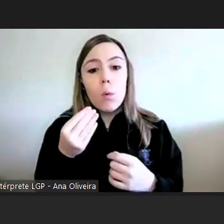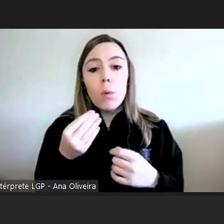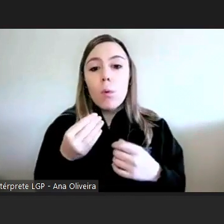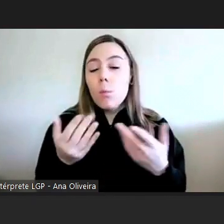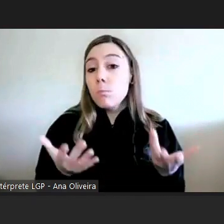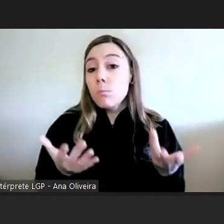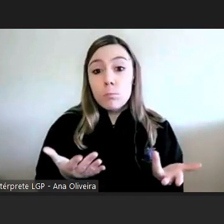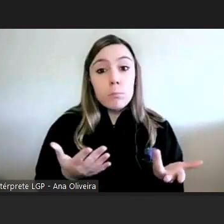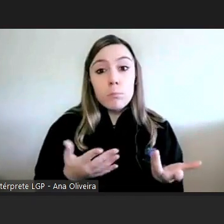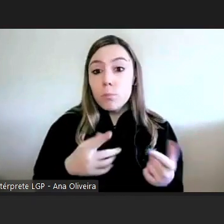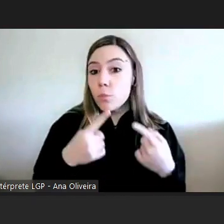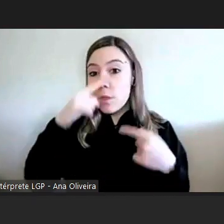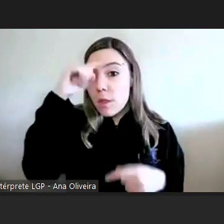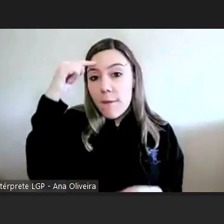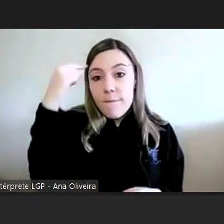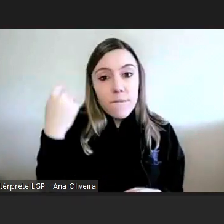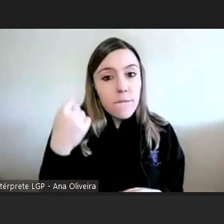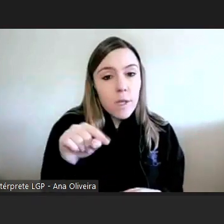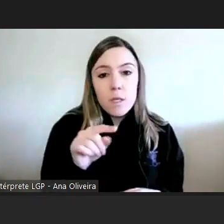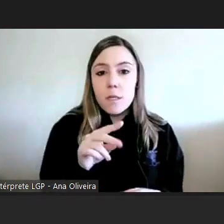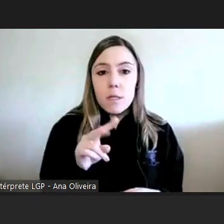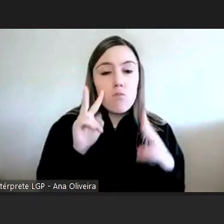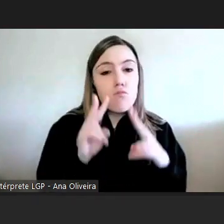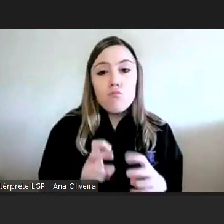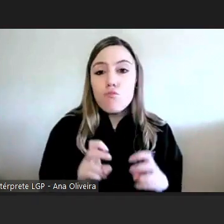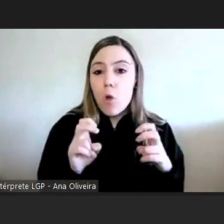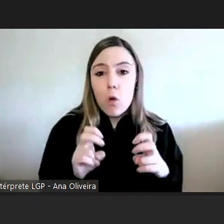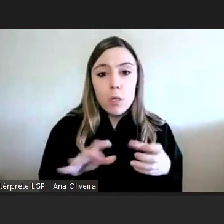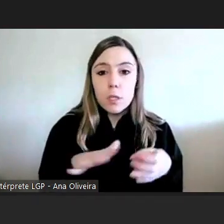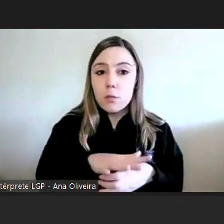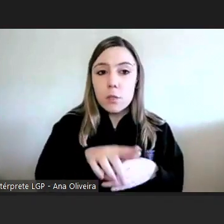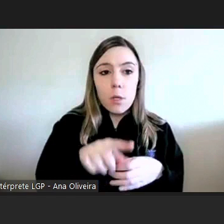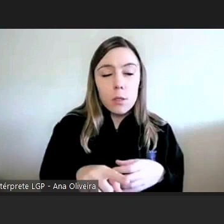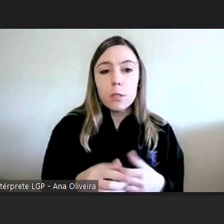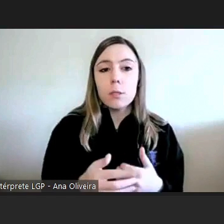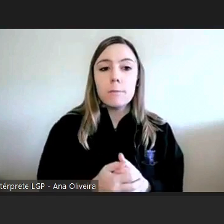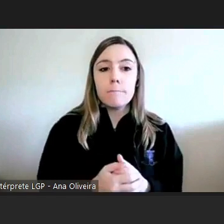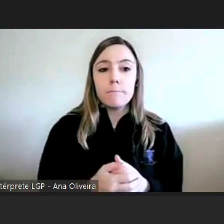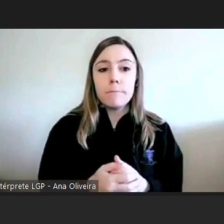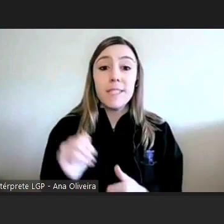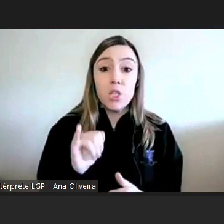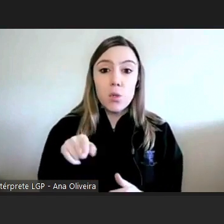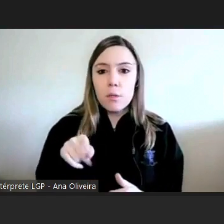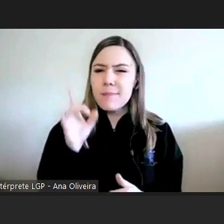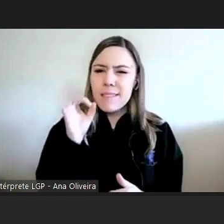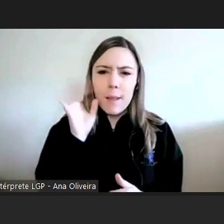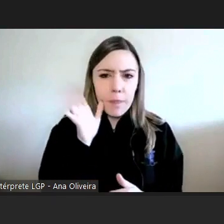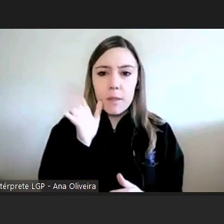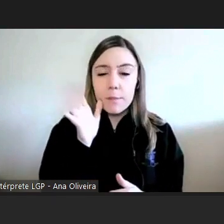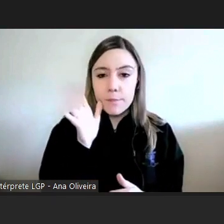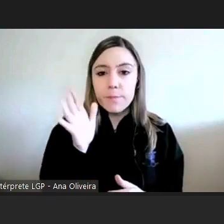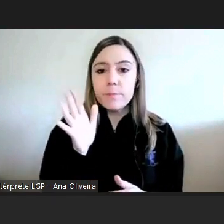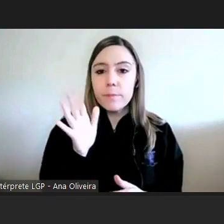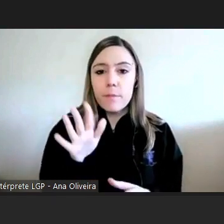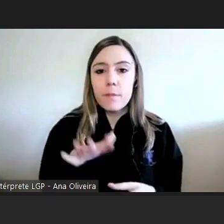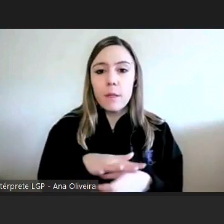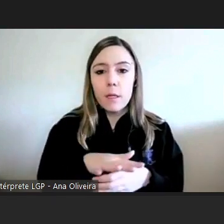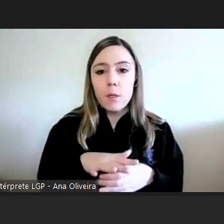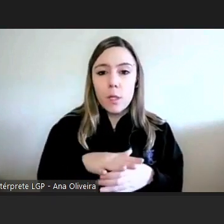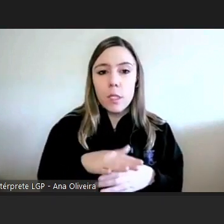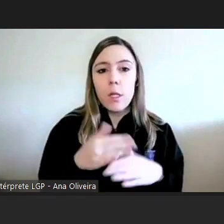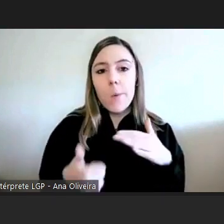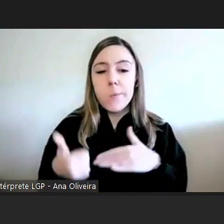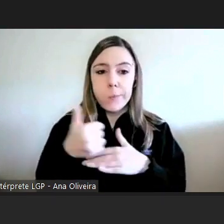é muito difícil detectarem-se estas questões essa entidade foi muito rápida a questão foi apresentada pelo provedor de